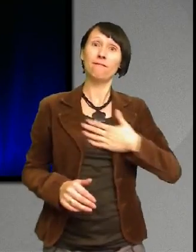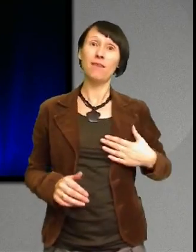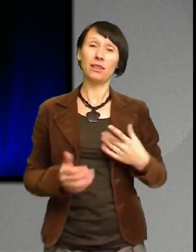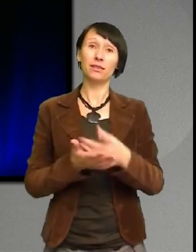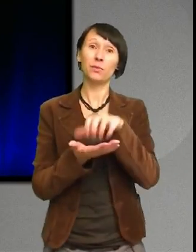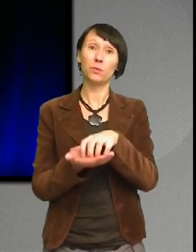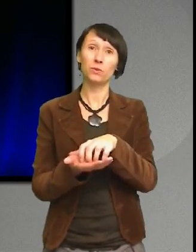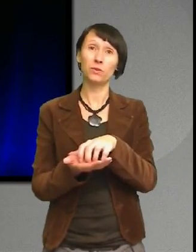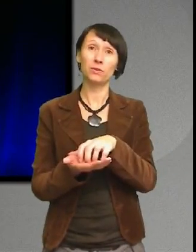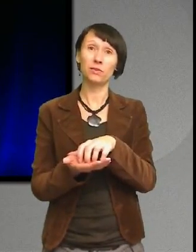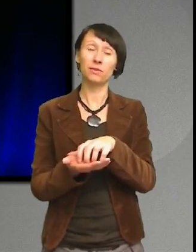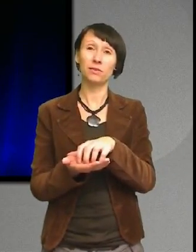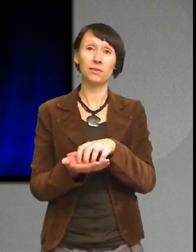Som existerar mycket mer än vad man kanske tror.